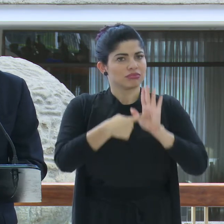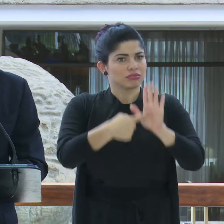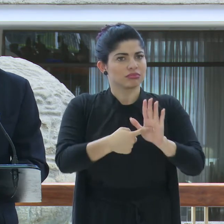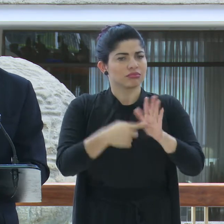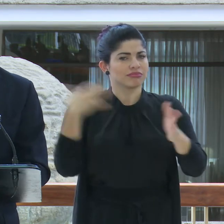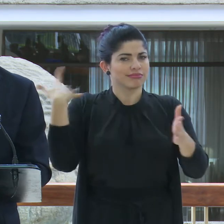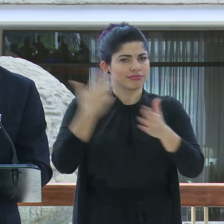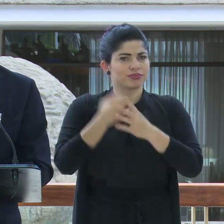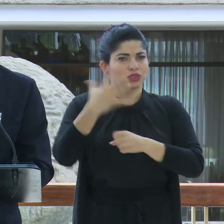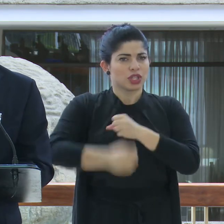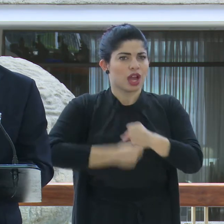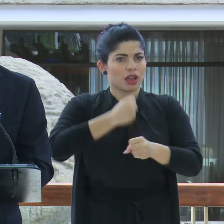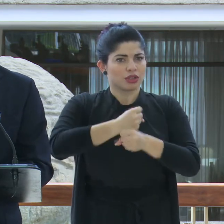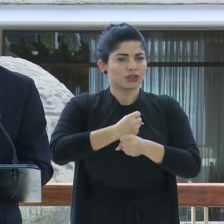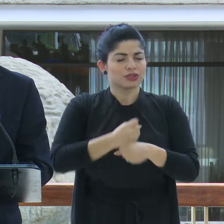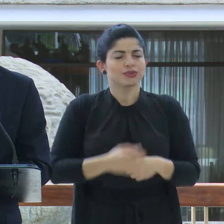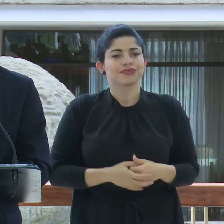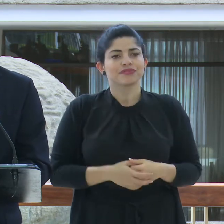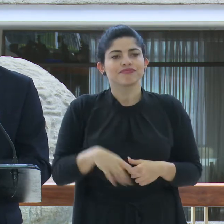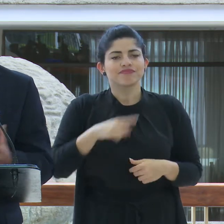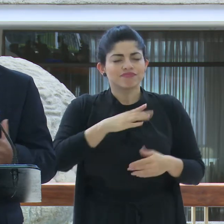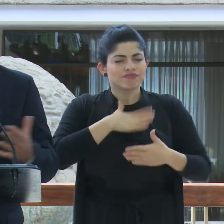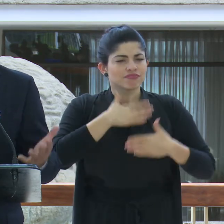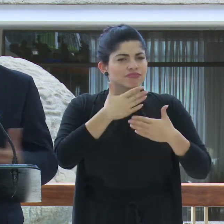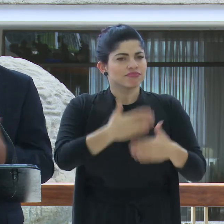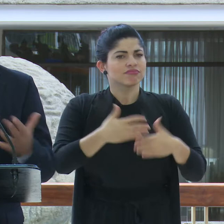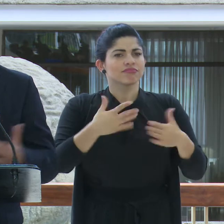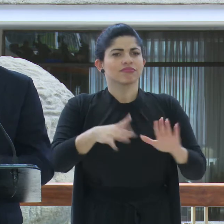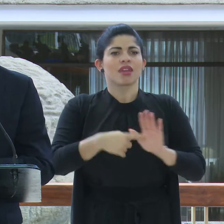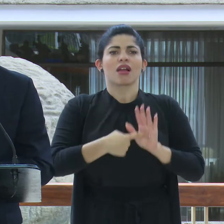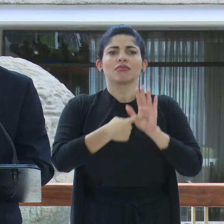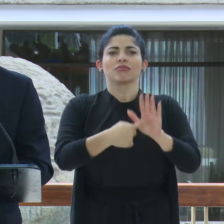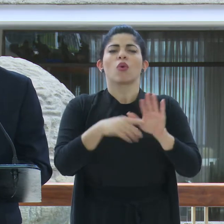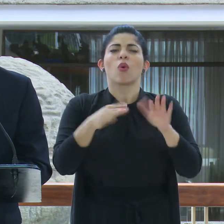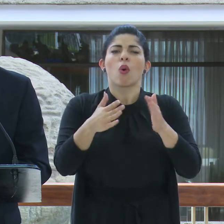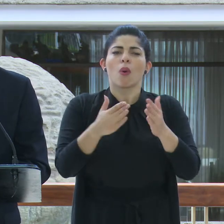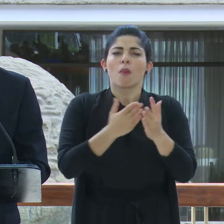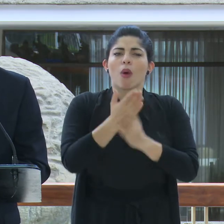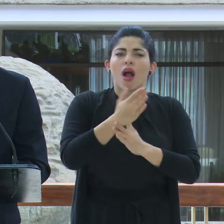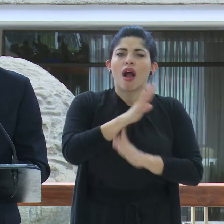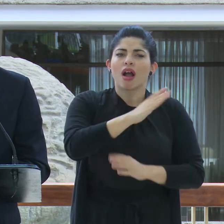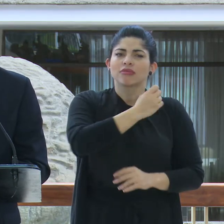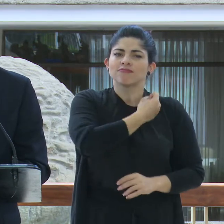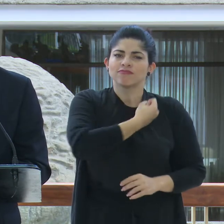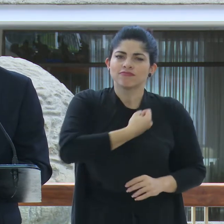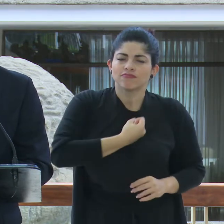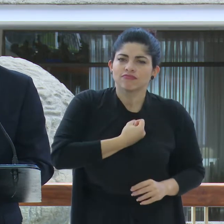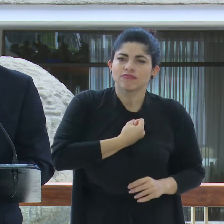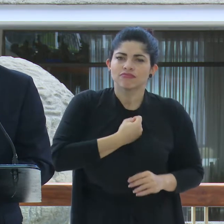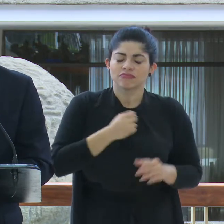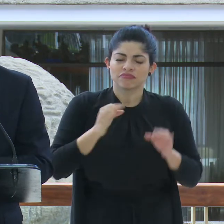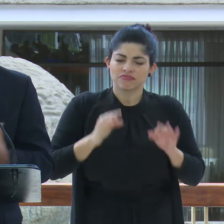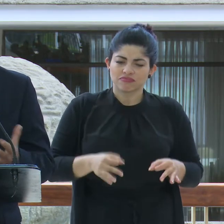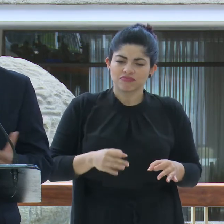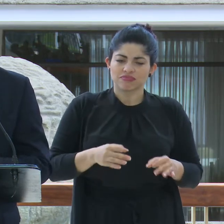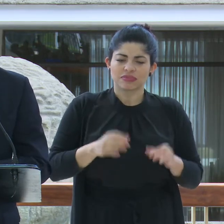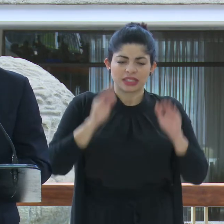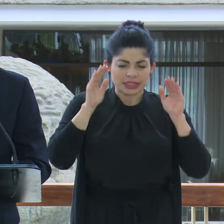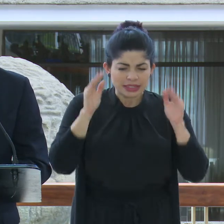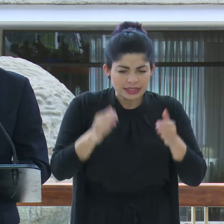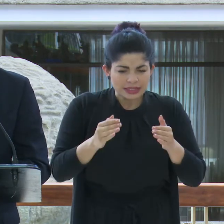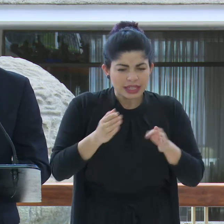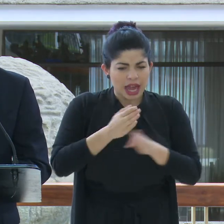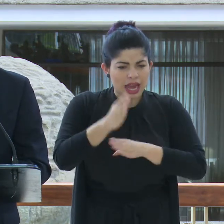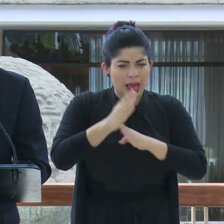de los años. Esa entrega que se ha manifestado a través del sacrificio de dedicarse a la carrera